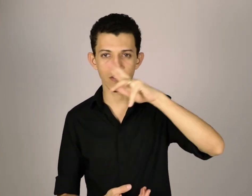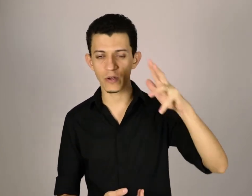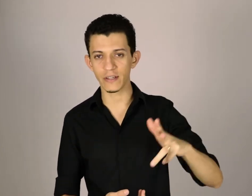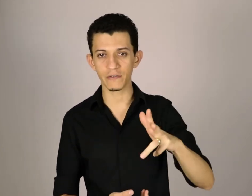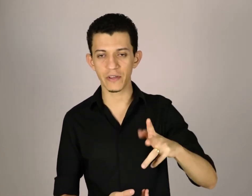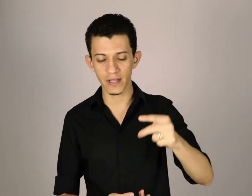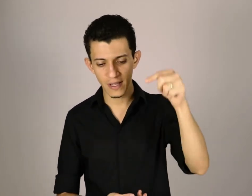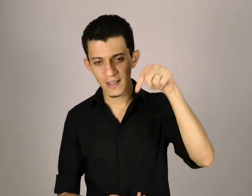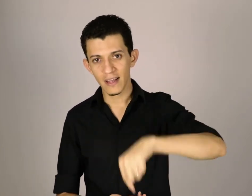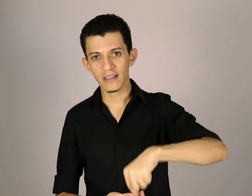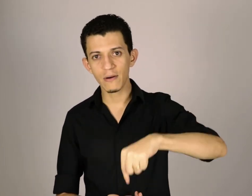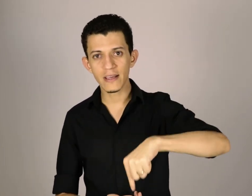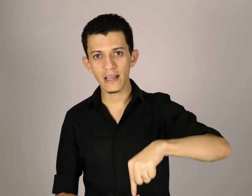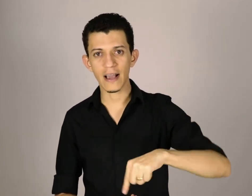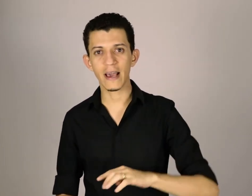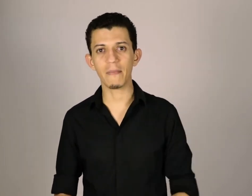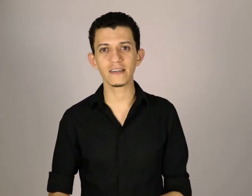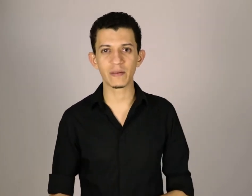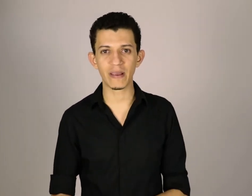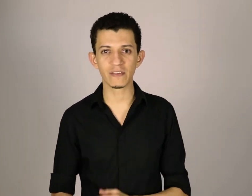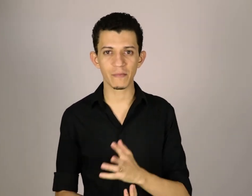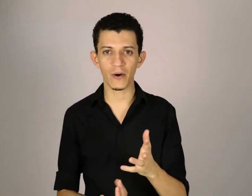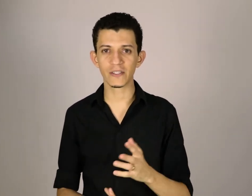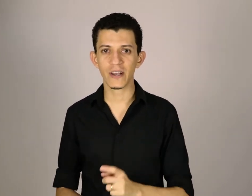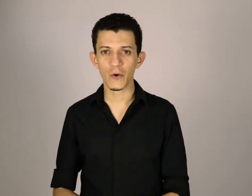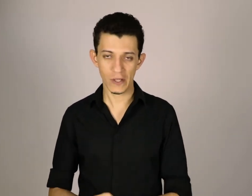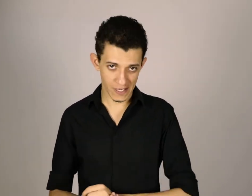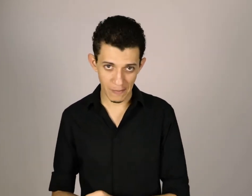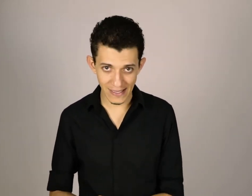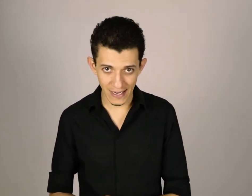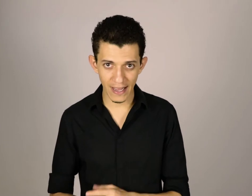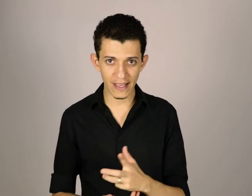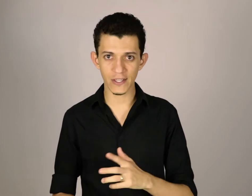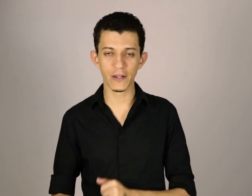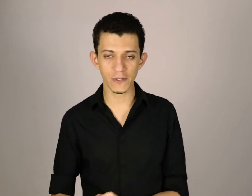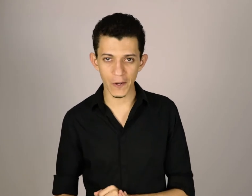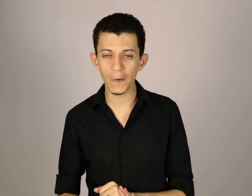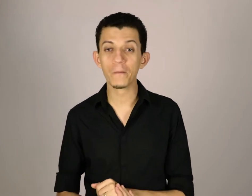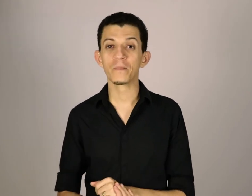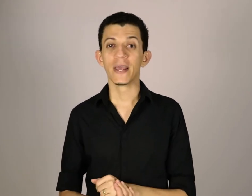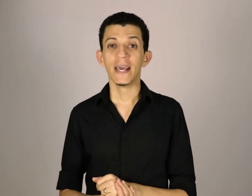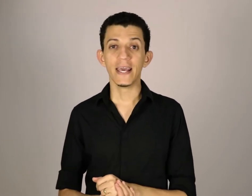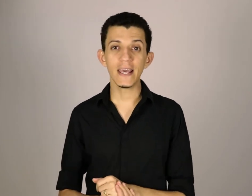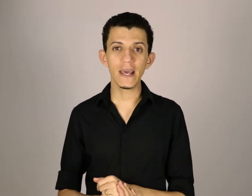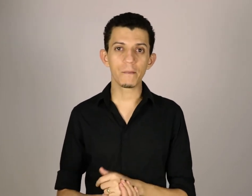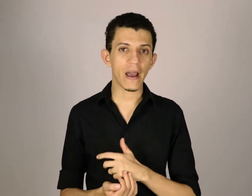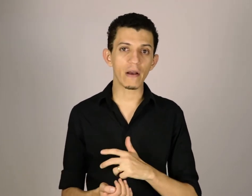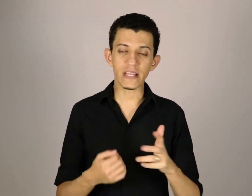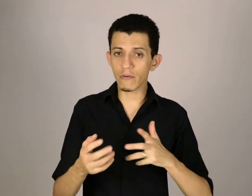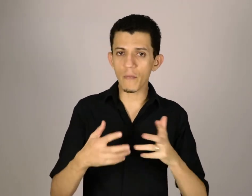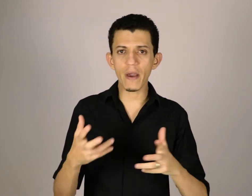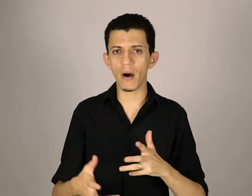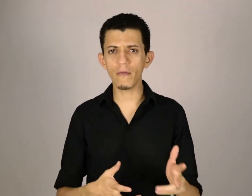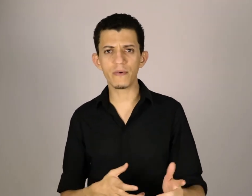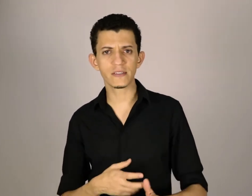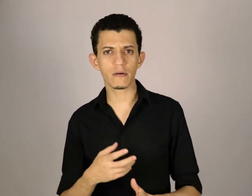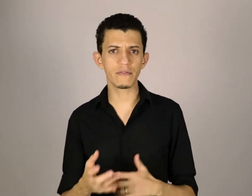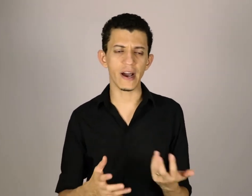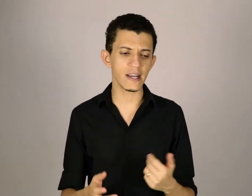história de vida, tem o link aqui abaixo também, você pode conhecer mais lá e adquirir o seu. E eu estava com o meu irmão fazendo uma viagem,